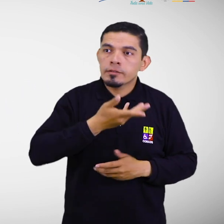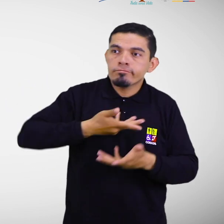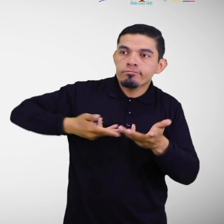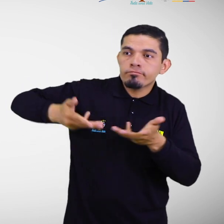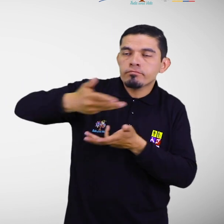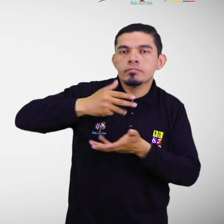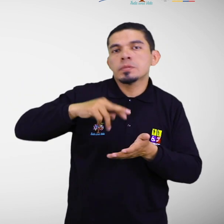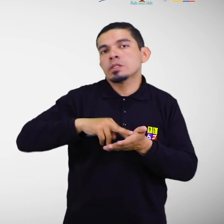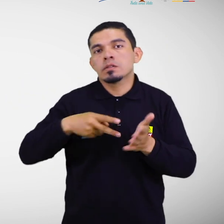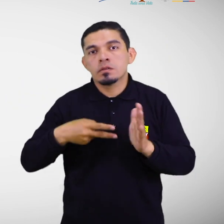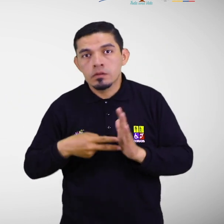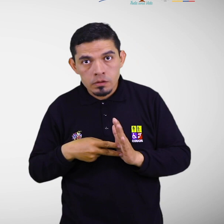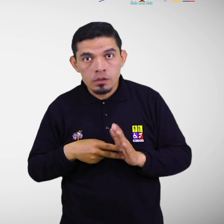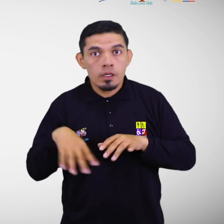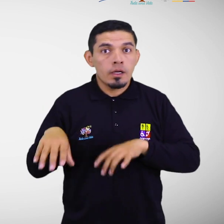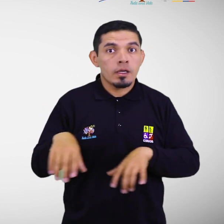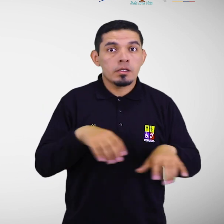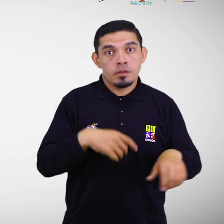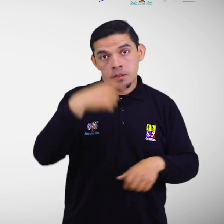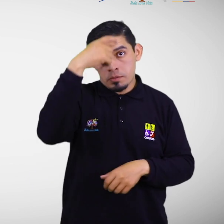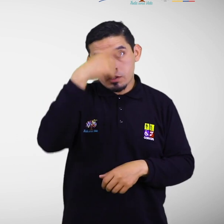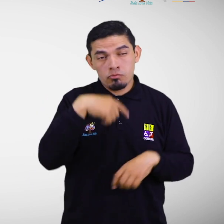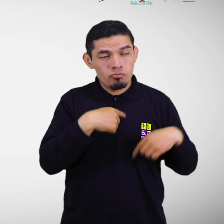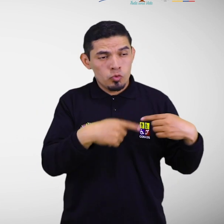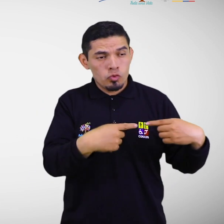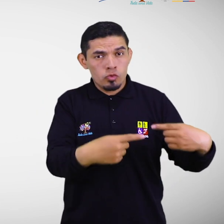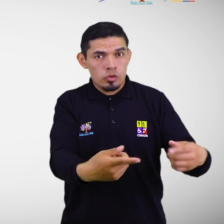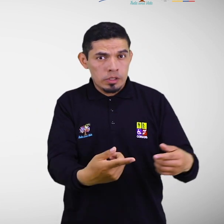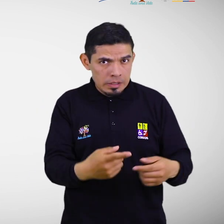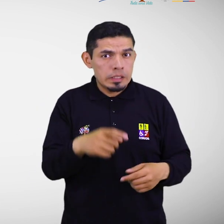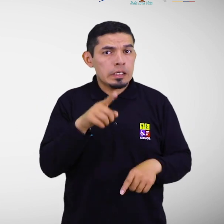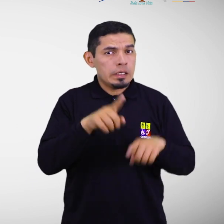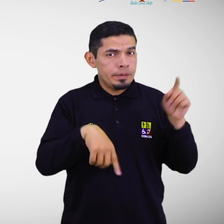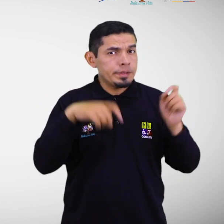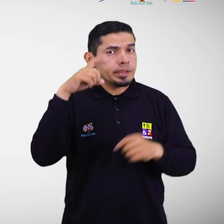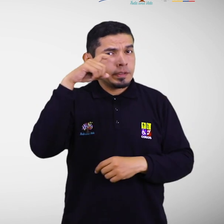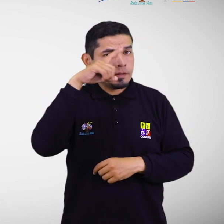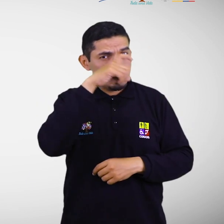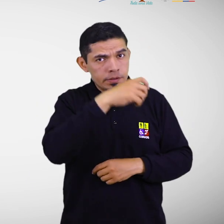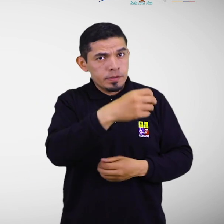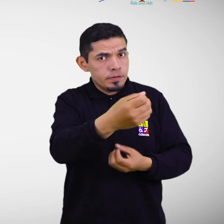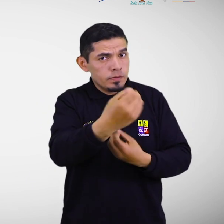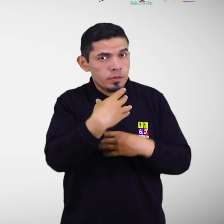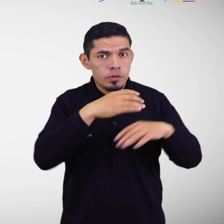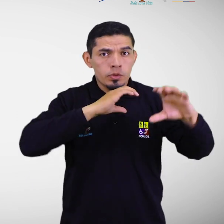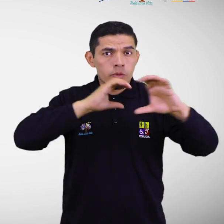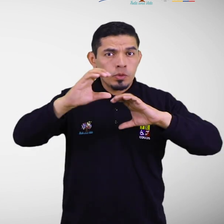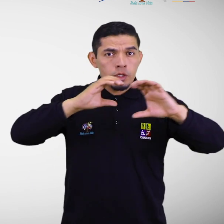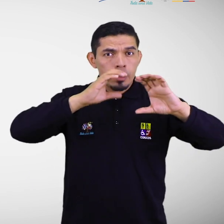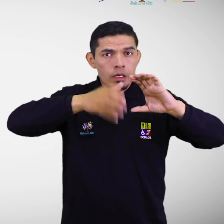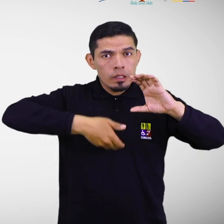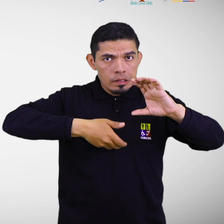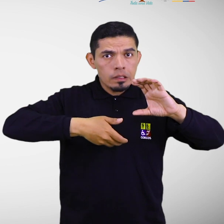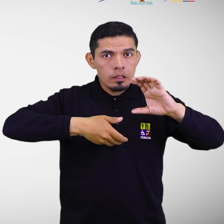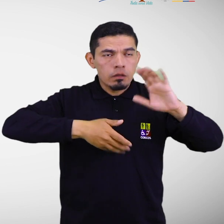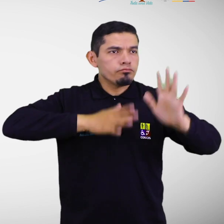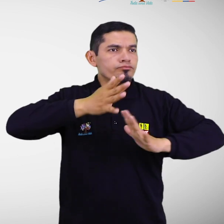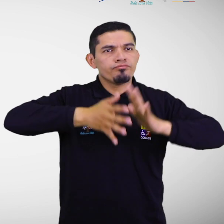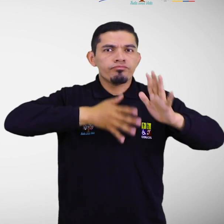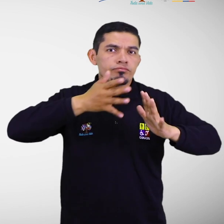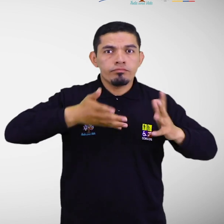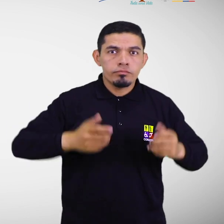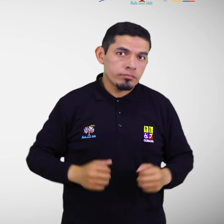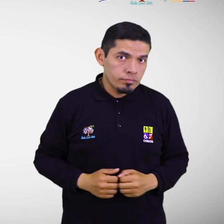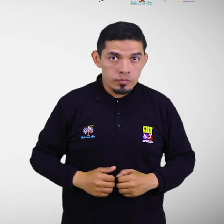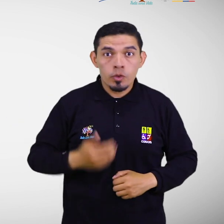Por tanto, las actividades de la vida cotidiana se pueden ver limitadas en la información y comunicación con los demás, por ejemplo,